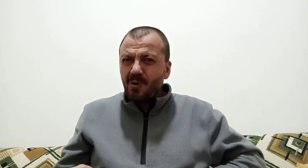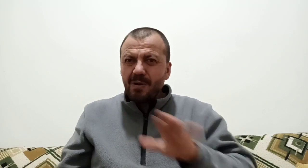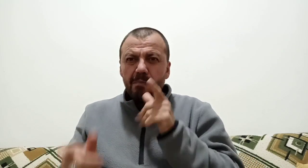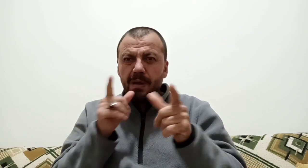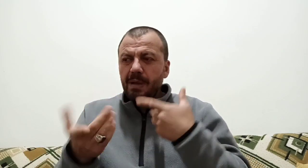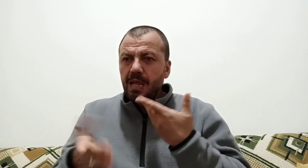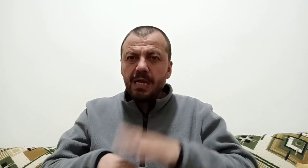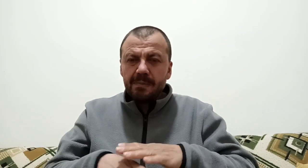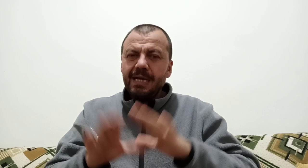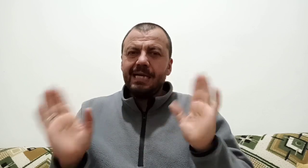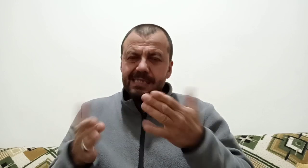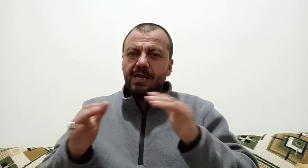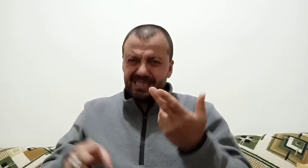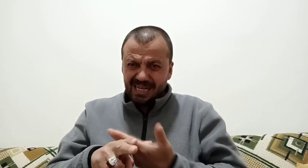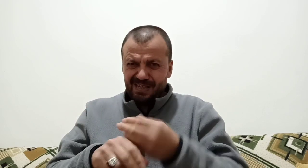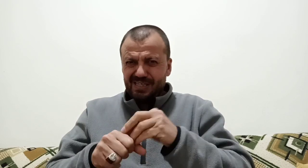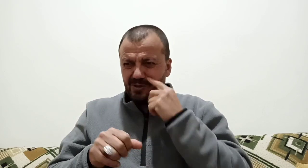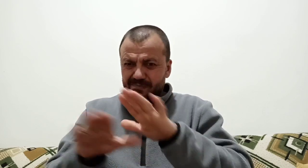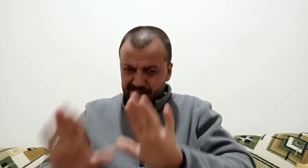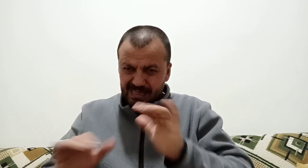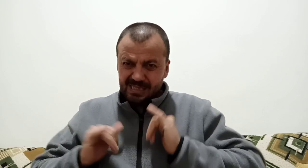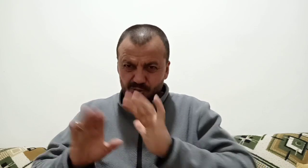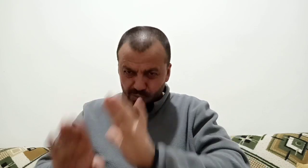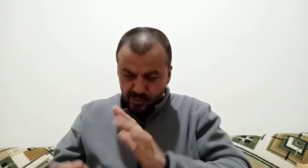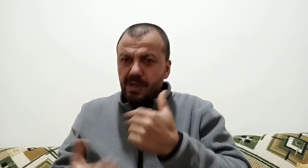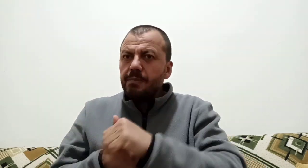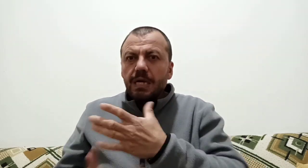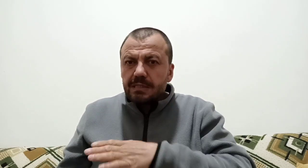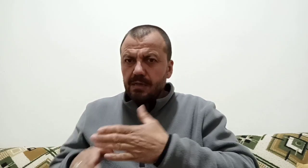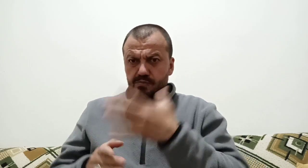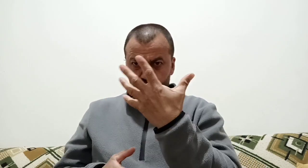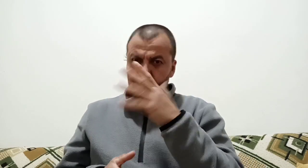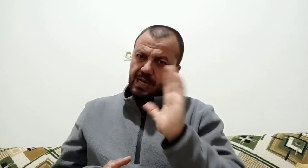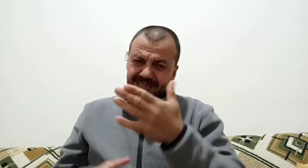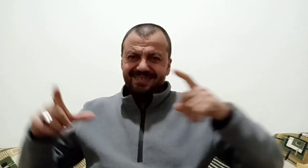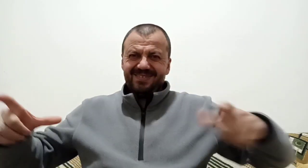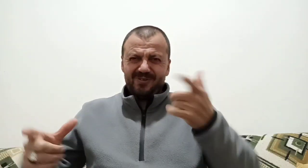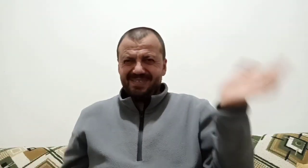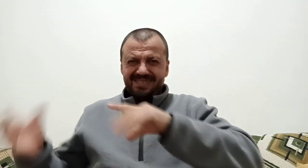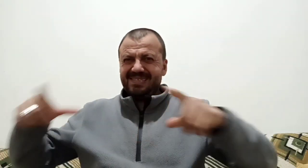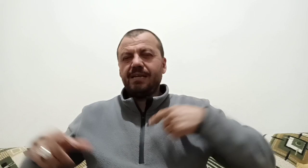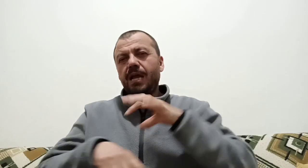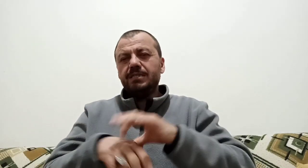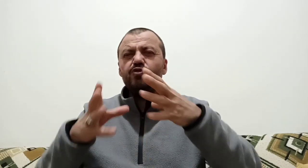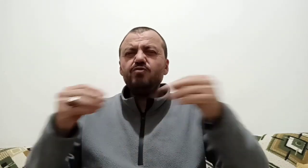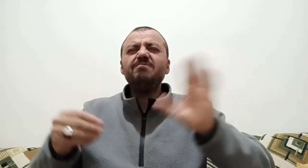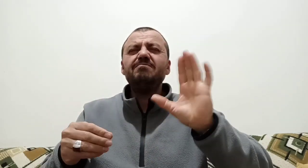ama tabi yani iki gün olduğu için çok fazla da önceden yoktu o yüzden